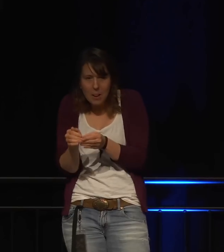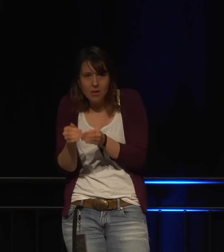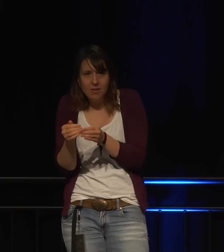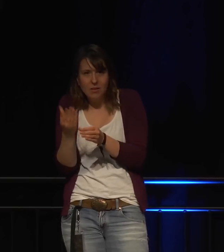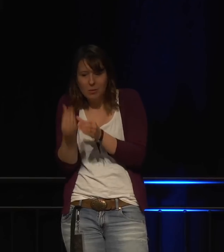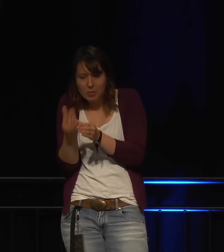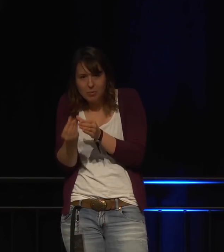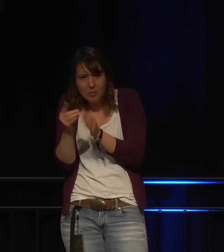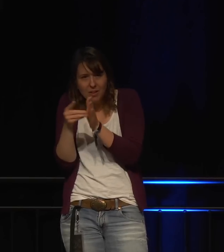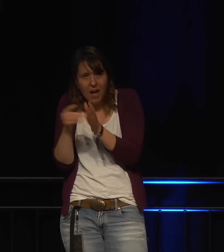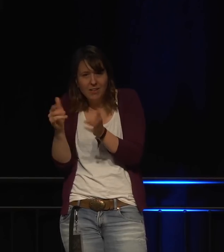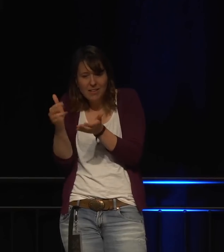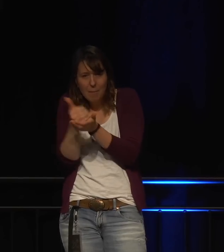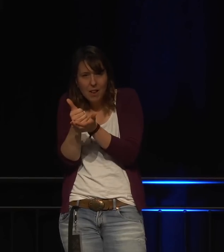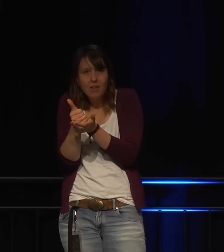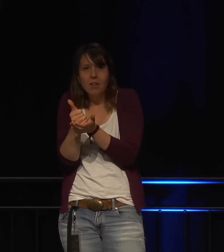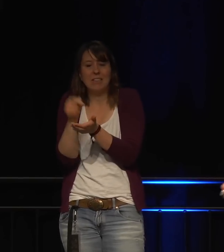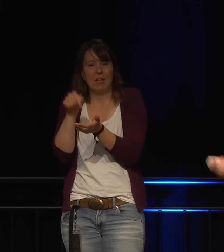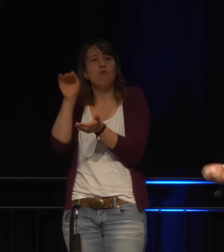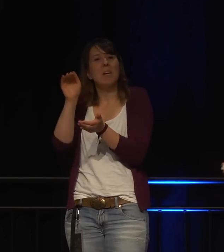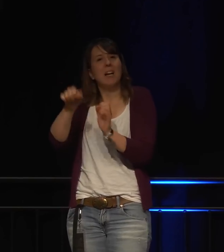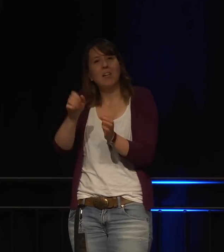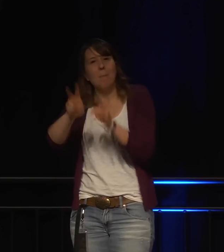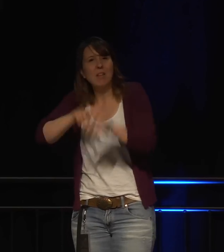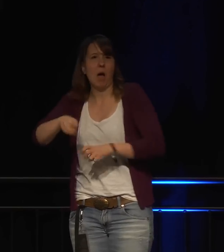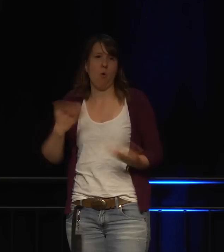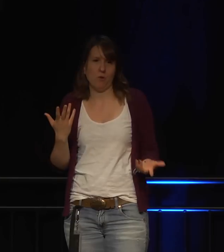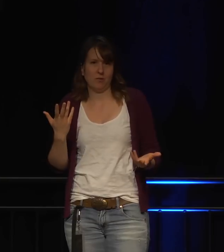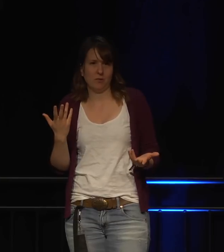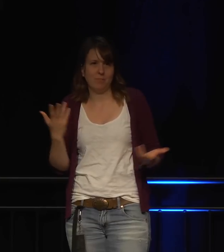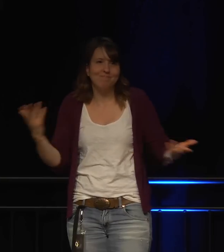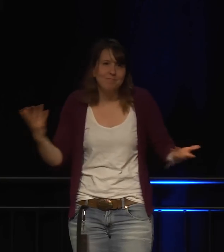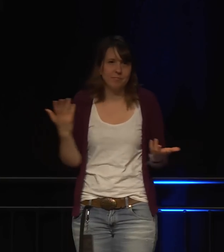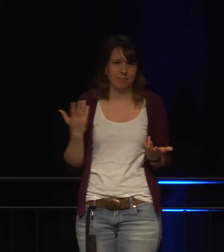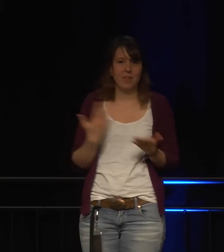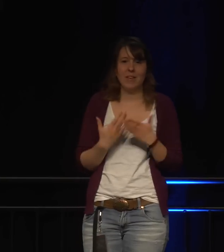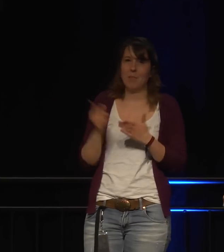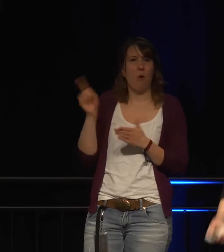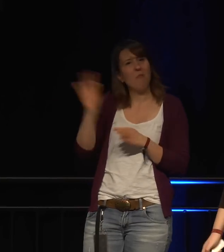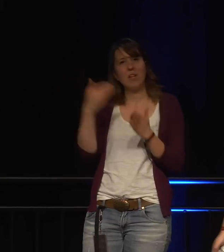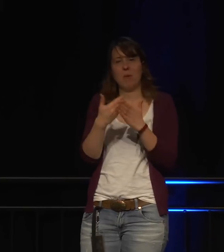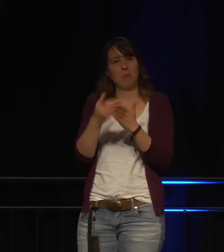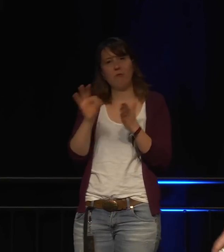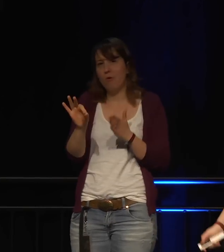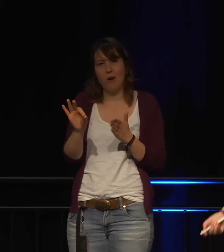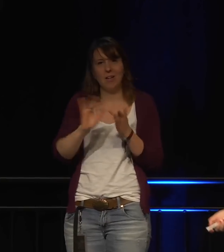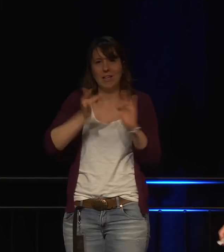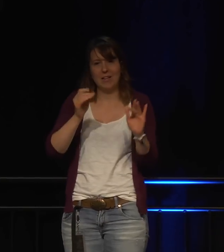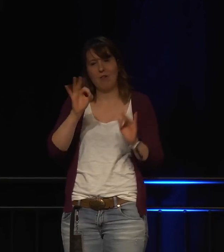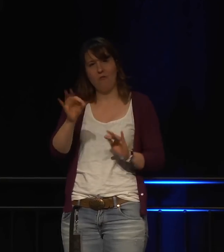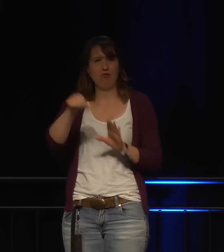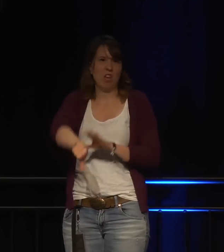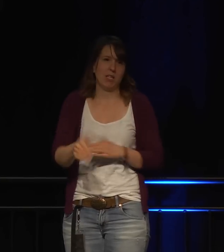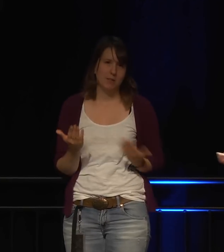Daten, die gesammelt werden, könnten auch für andere Dinge benutzt werden in der Zukunft. Es ist